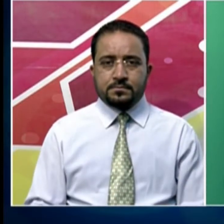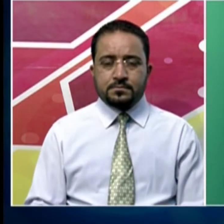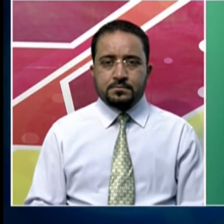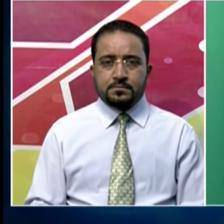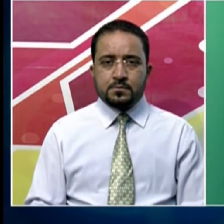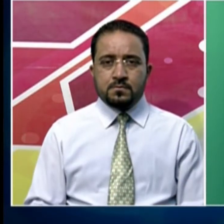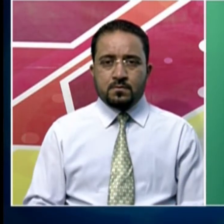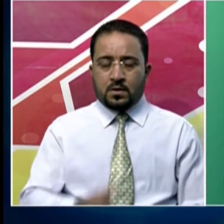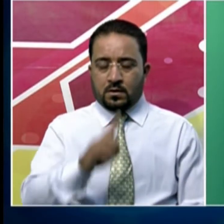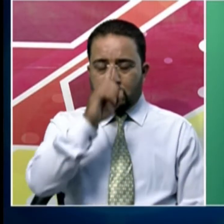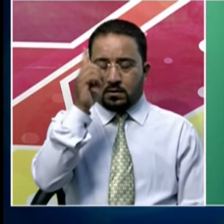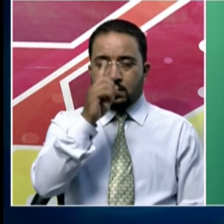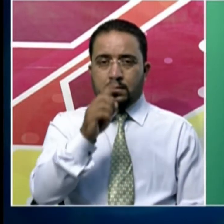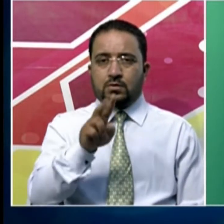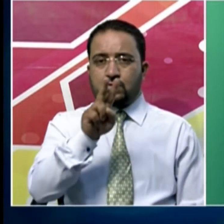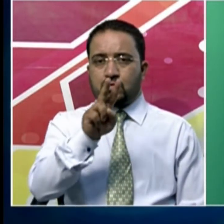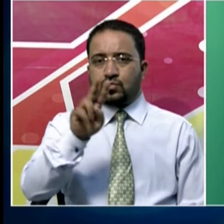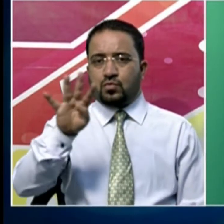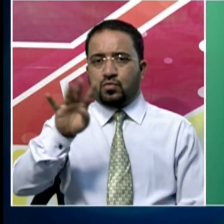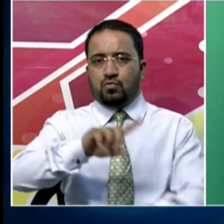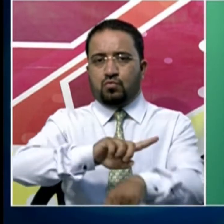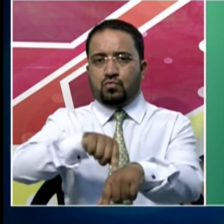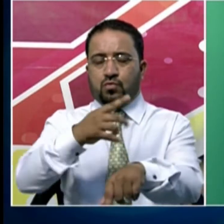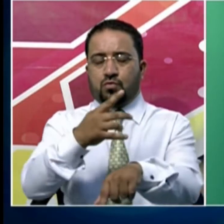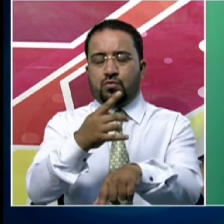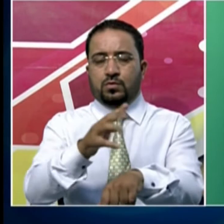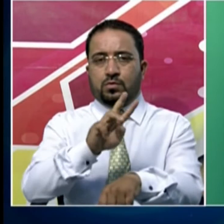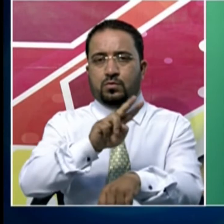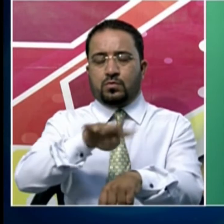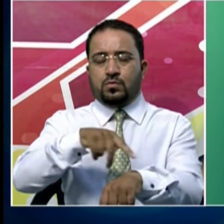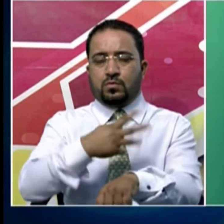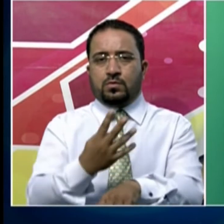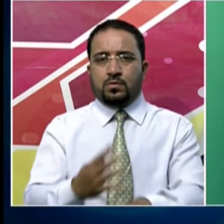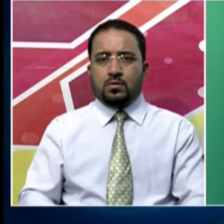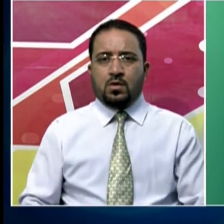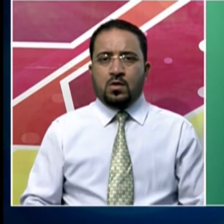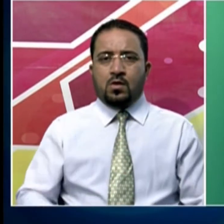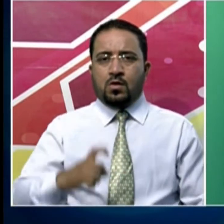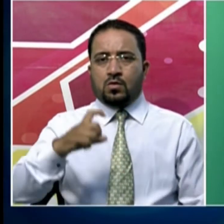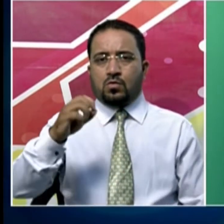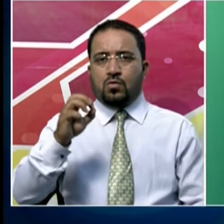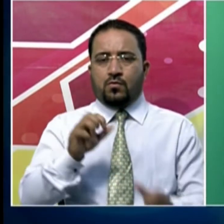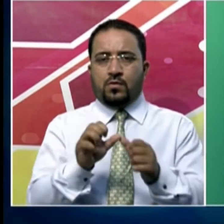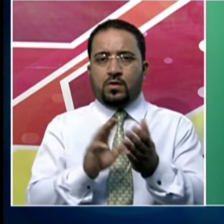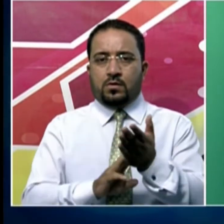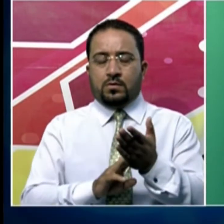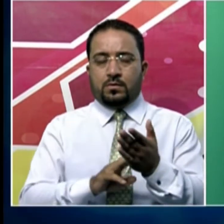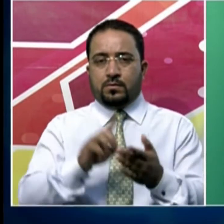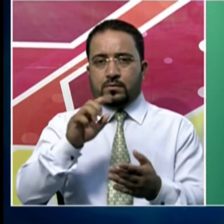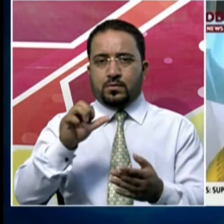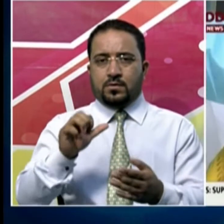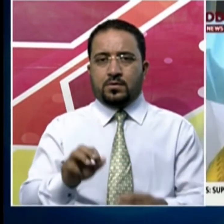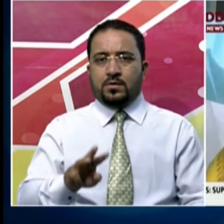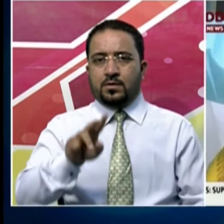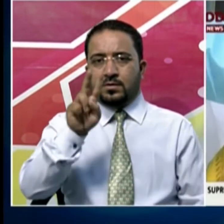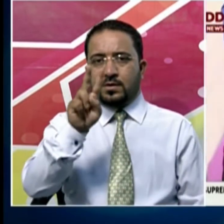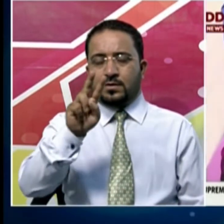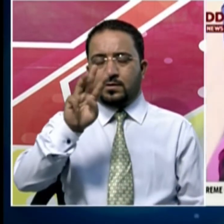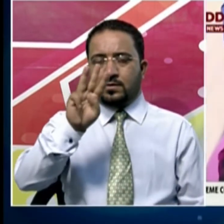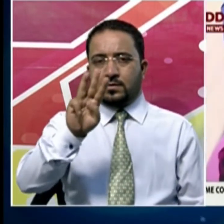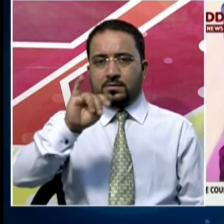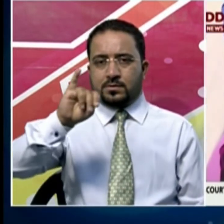ملک میں پچھلے چوبیس گھنٹوں میں نوول کرونا وائرس سے متاثرہ چھتیس ہزار